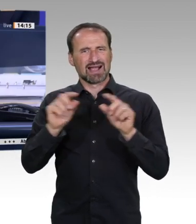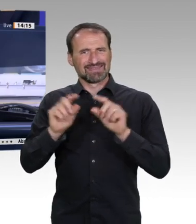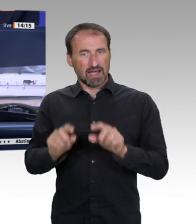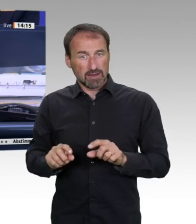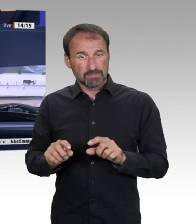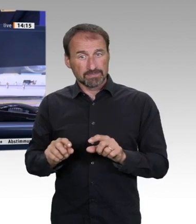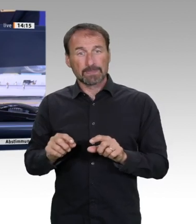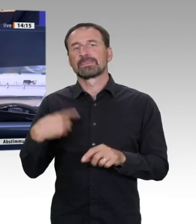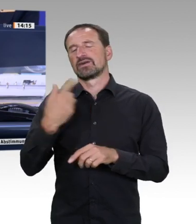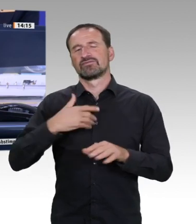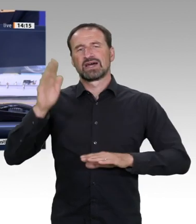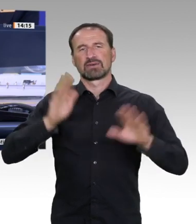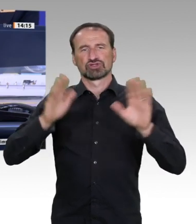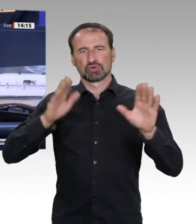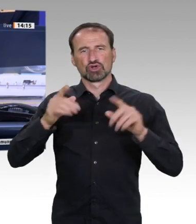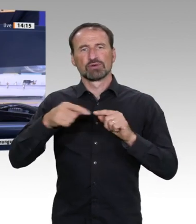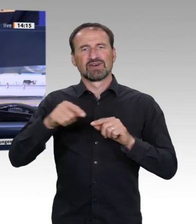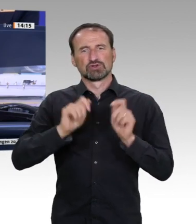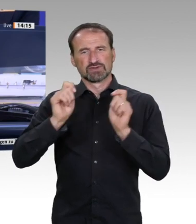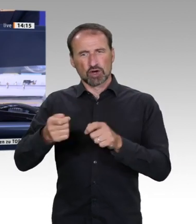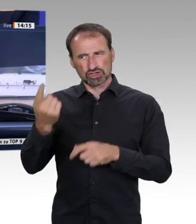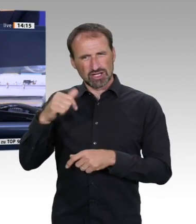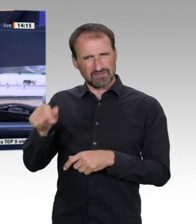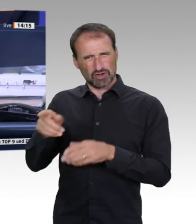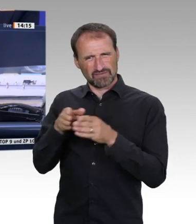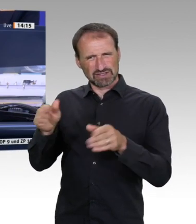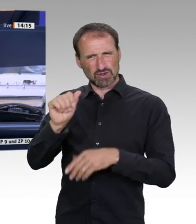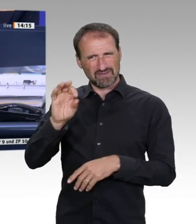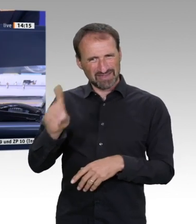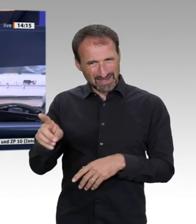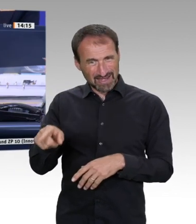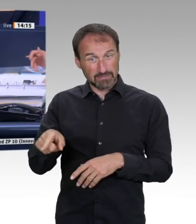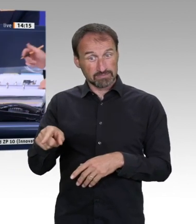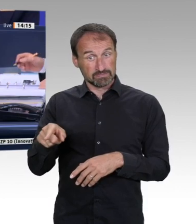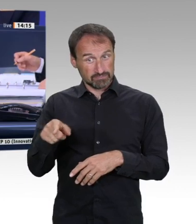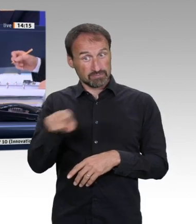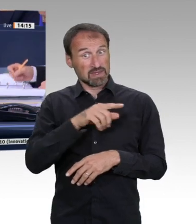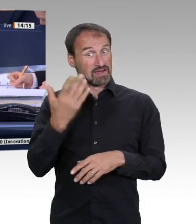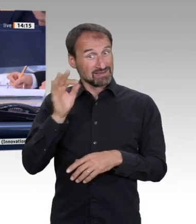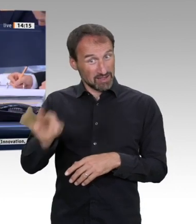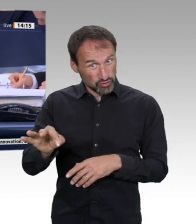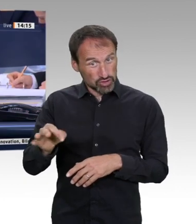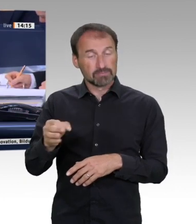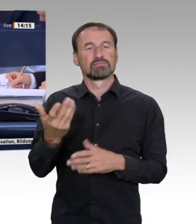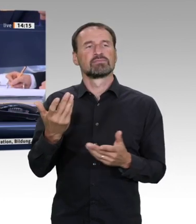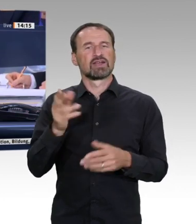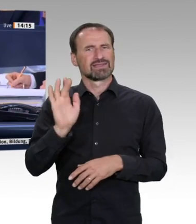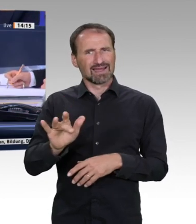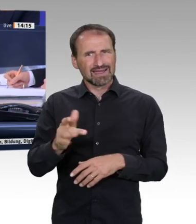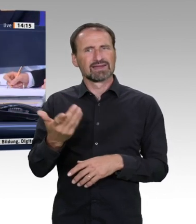Und dagegen hat gestimmt die AfD. Enthaltung keine. Der Überweisungsvorschlag ist angenommen. Interfraktionell wird Überweisung der Vorlage auf